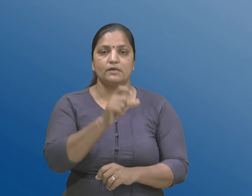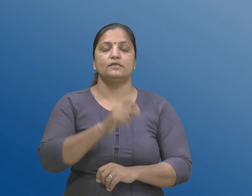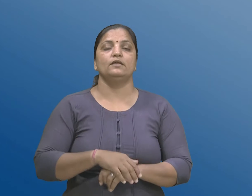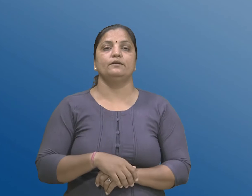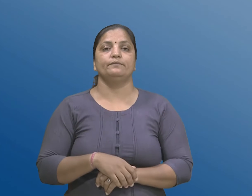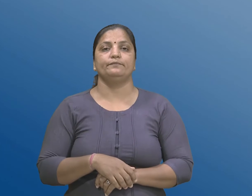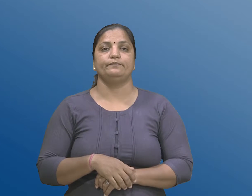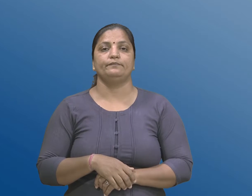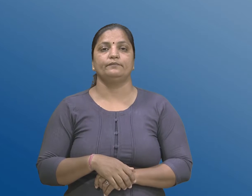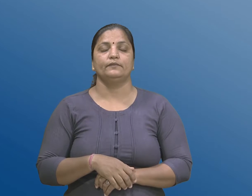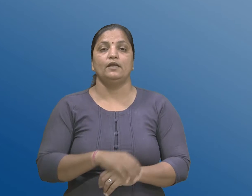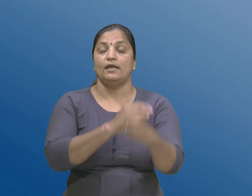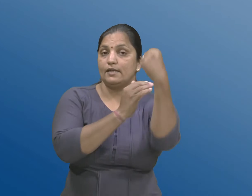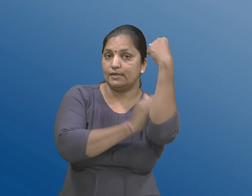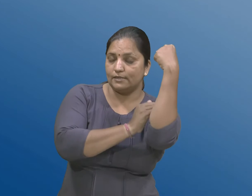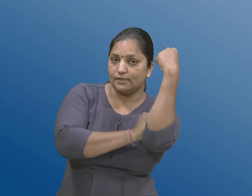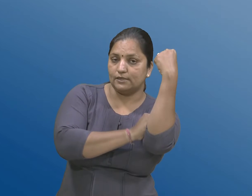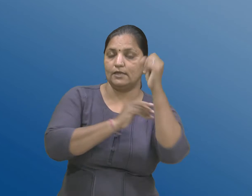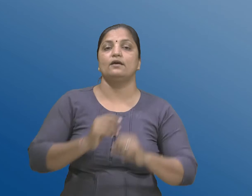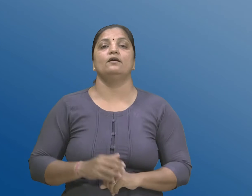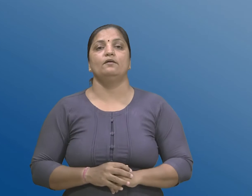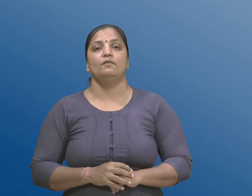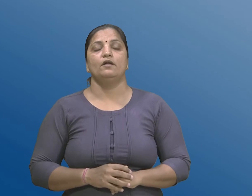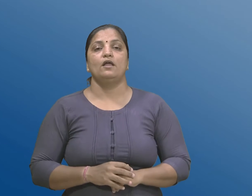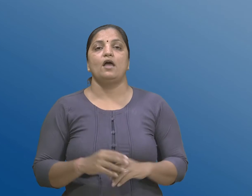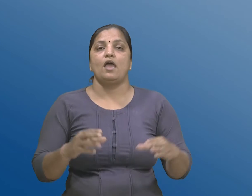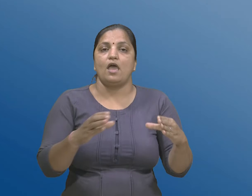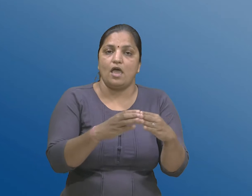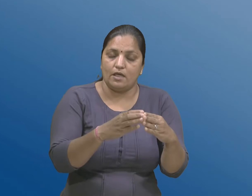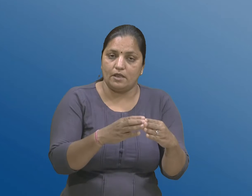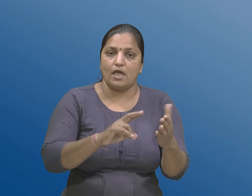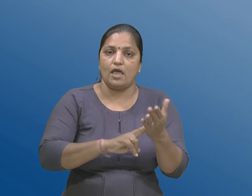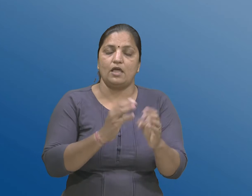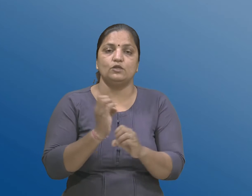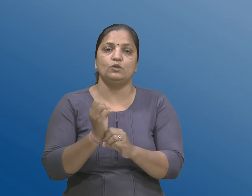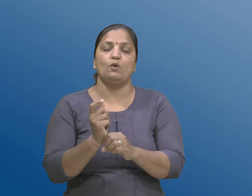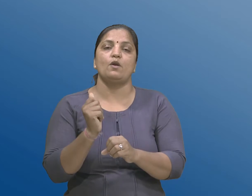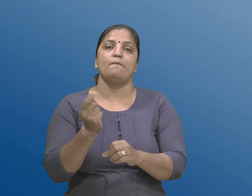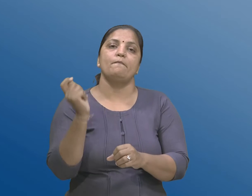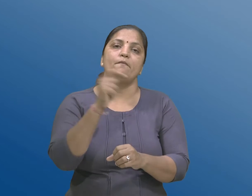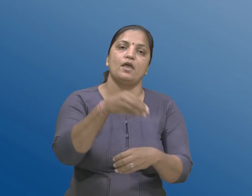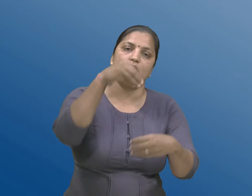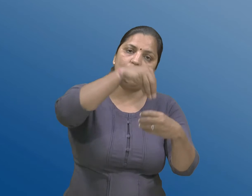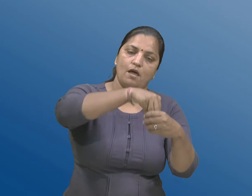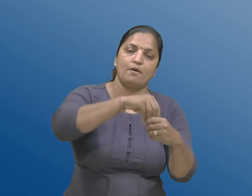ना सशक्ति करन माटे ना ट्रस्ट फंड हेठल उपलब्द तमाम रकम